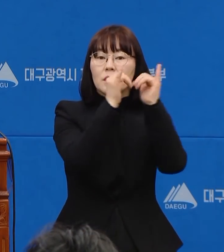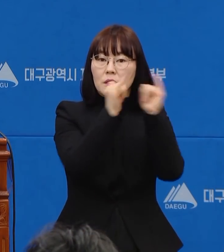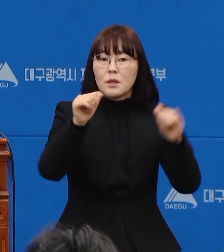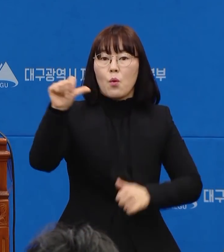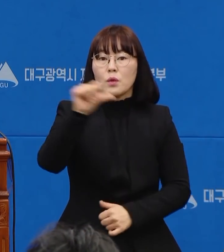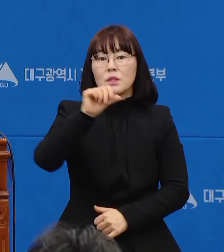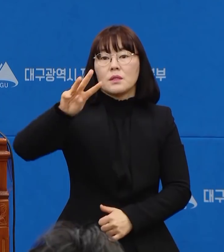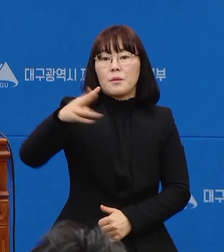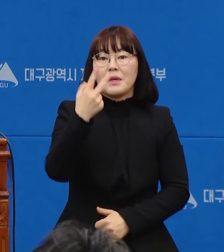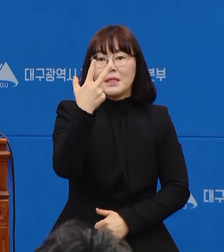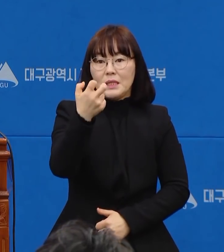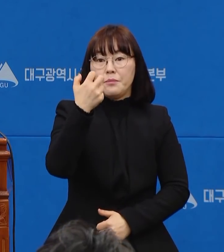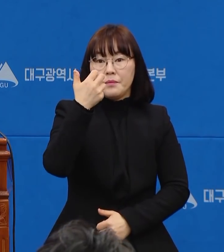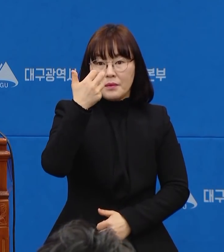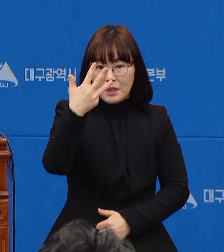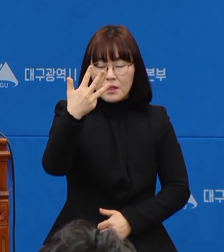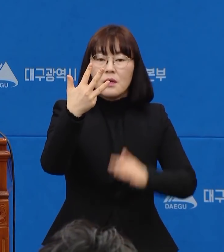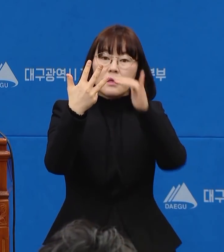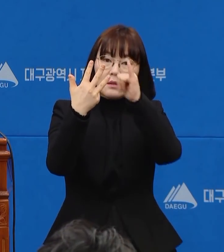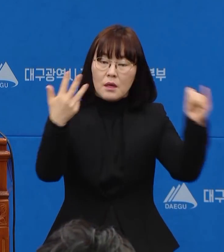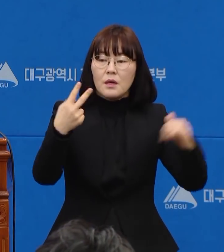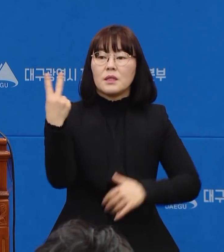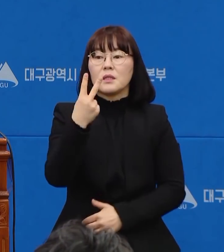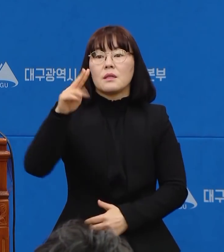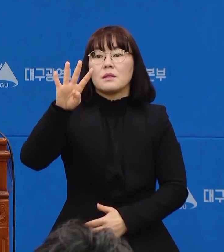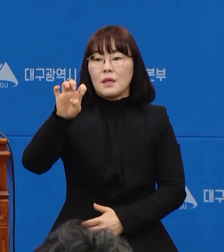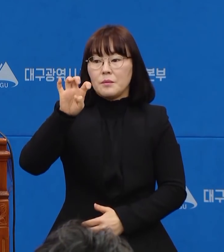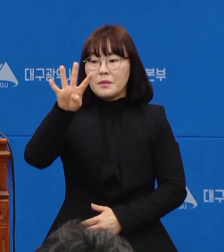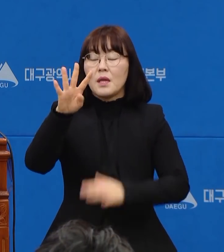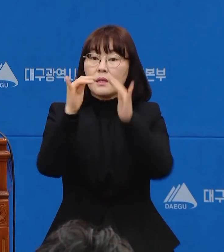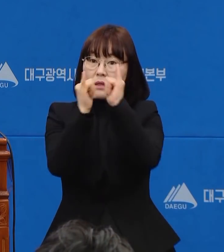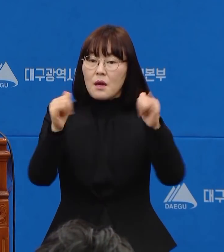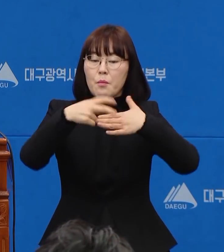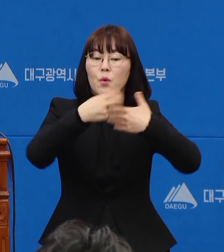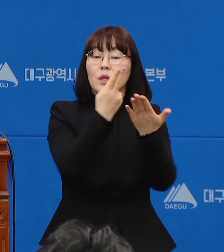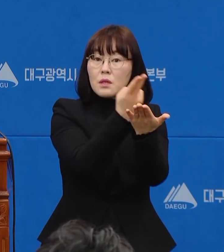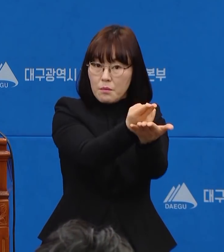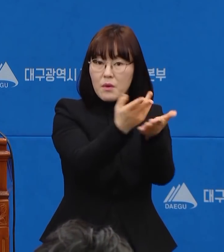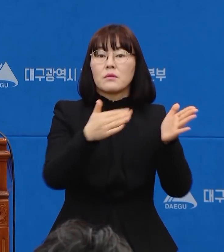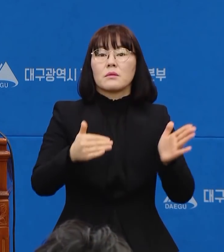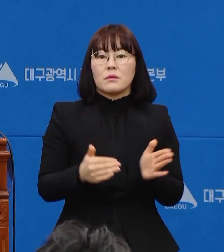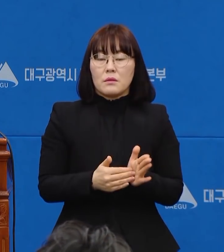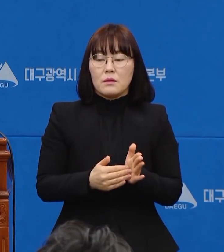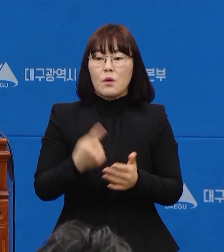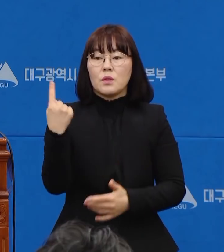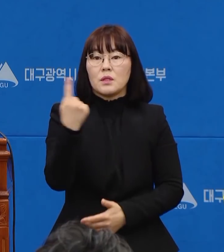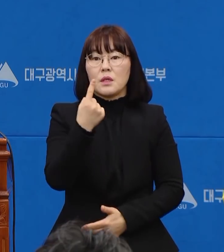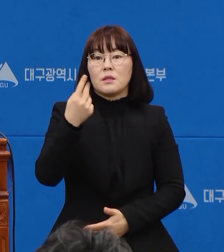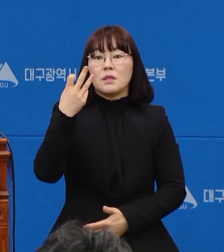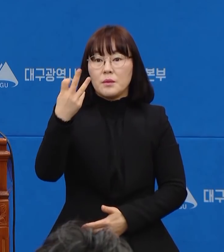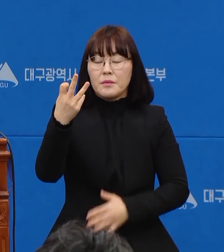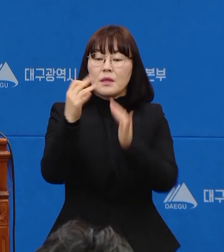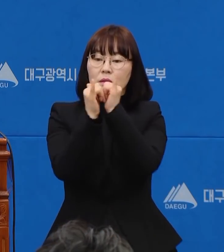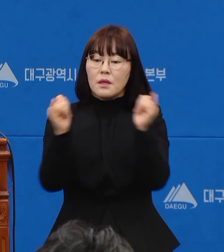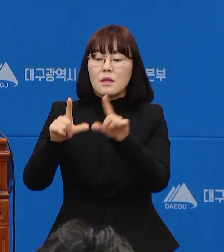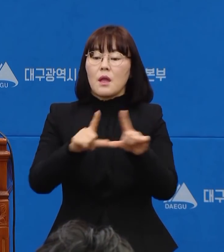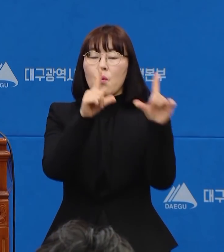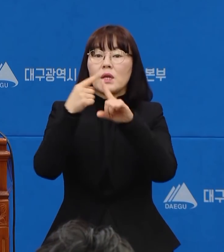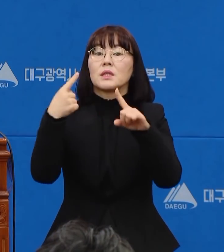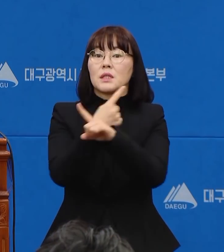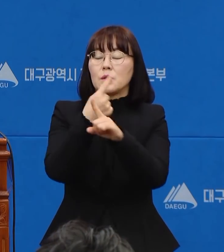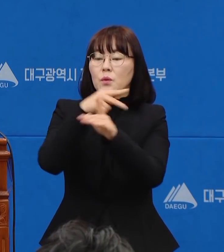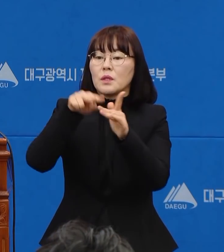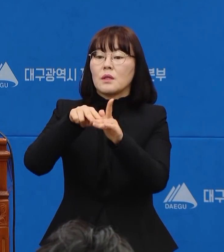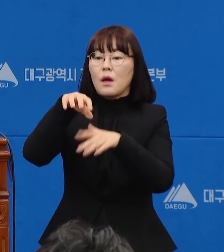,378명 중 2,044명은 병원에 입원하였고 1,013명이 생활치료센터에